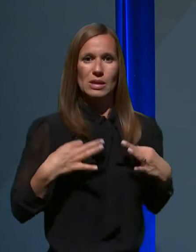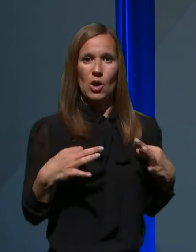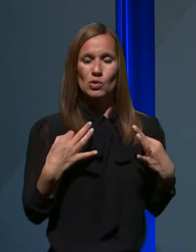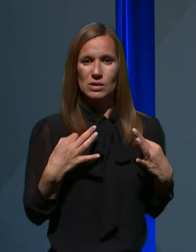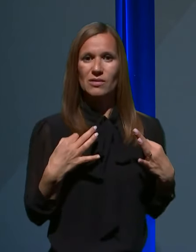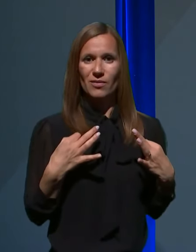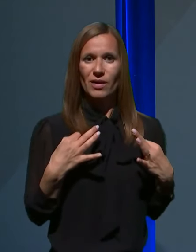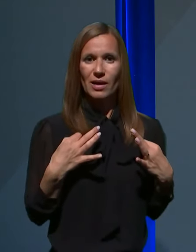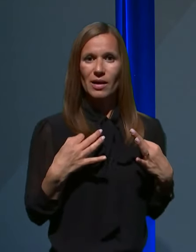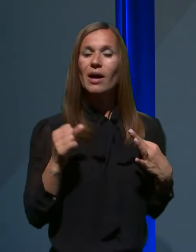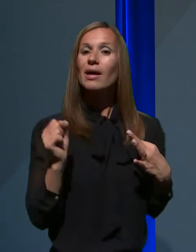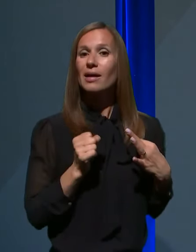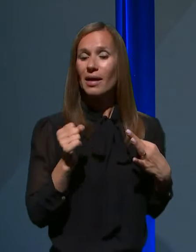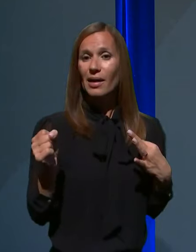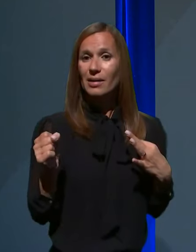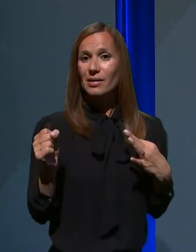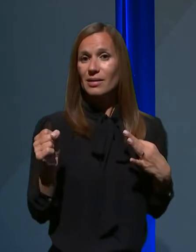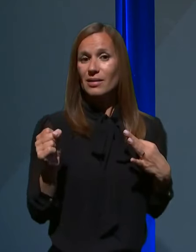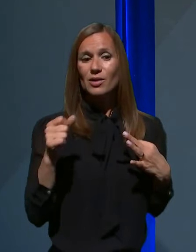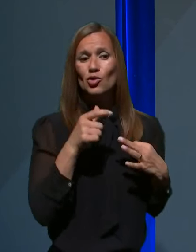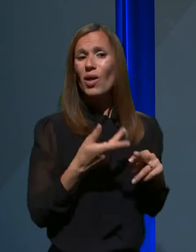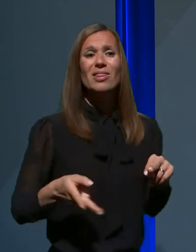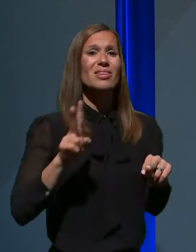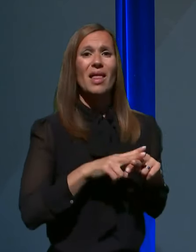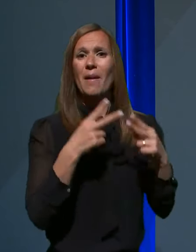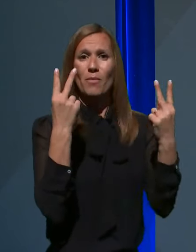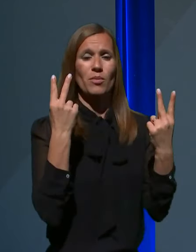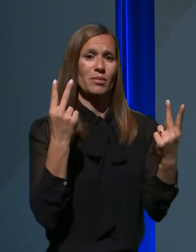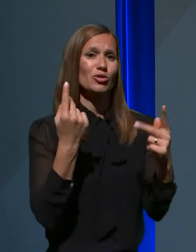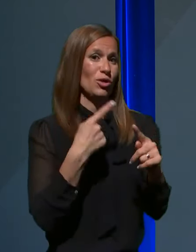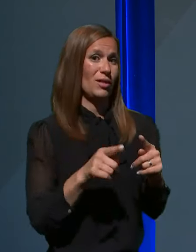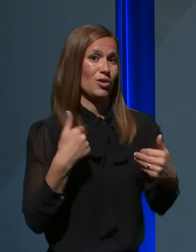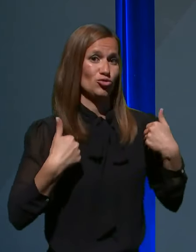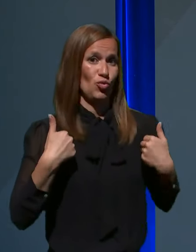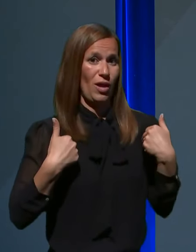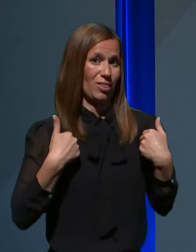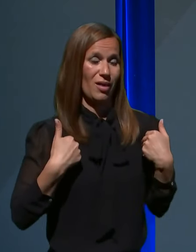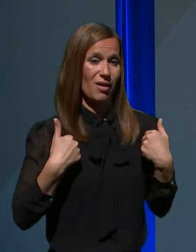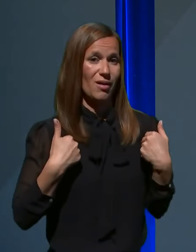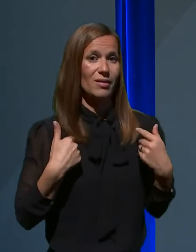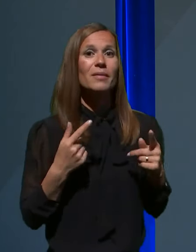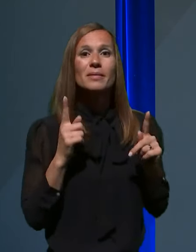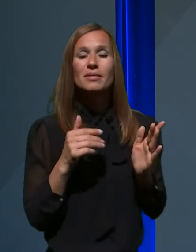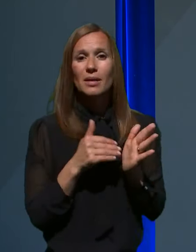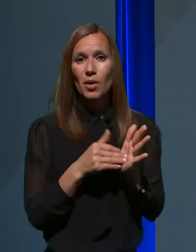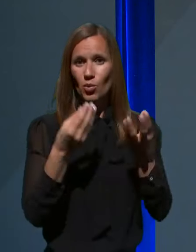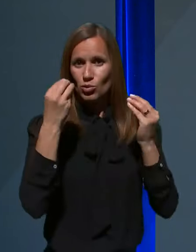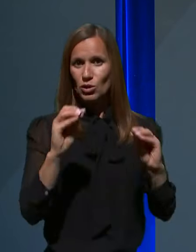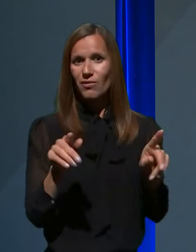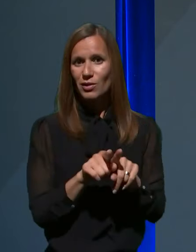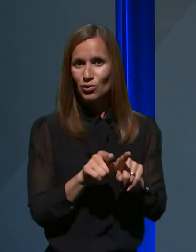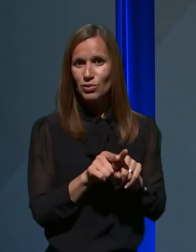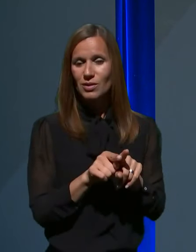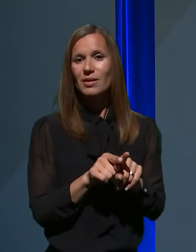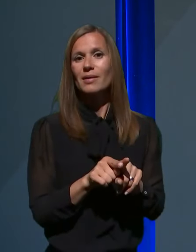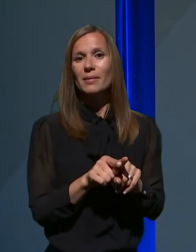pač kot tisti najpomembnejši del našega življenja. Sveda upoštevat pa velja tudi, da se